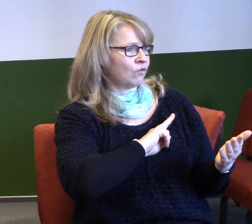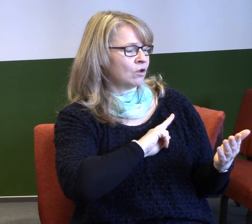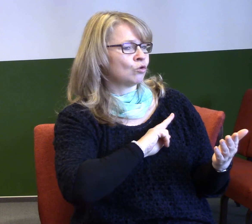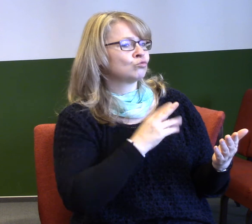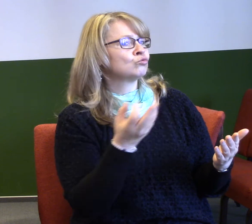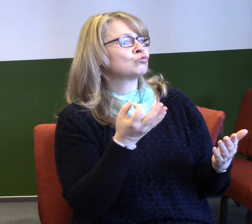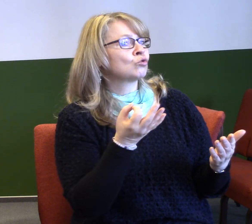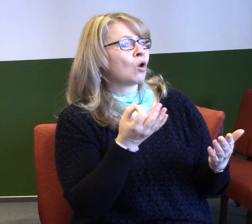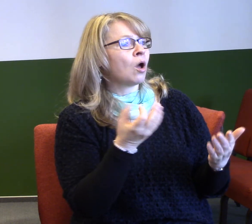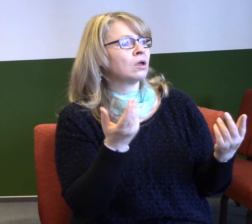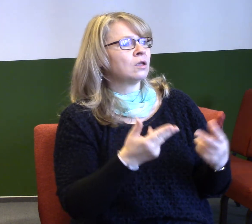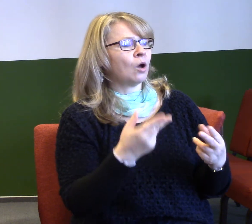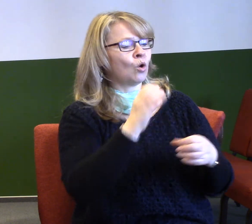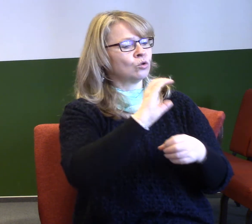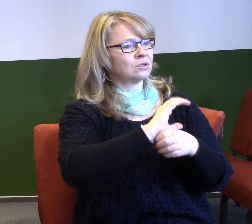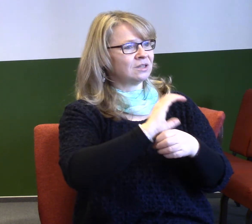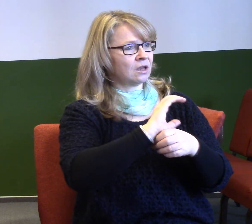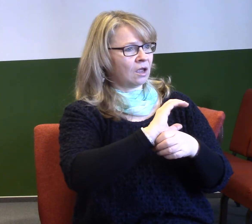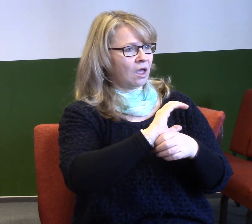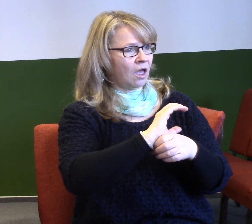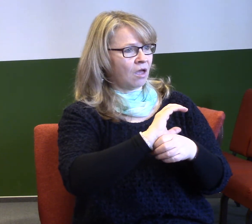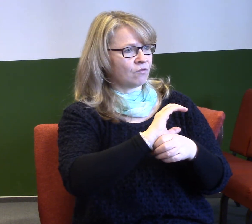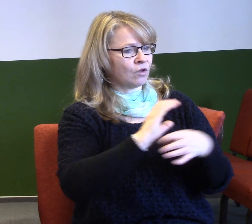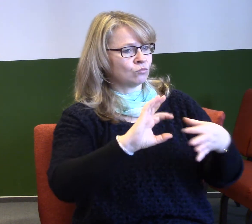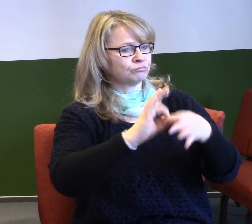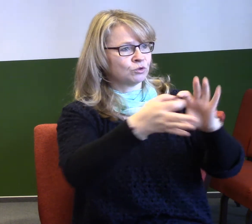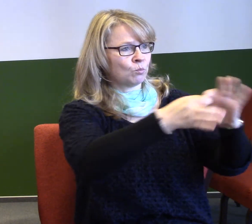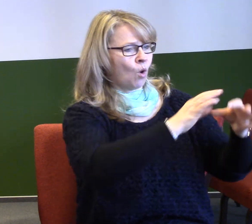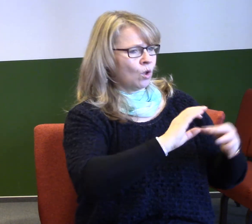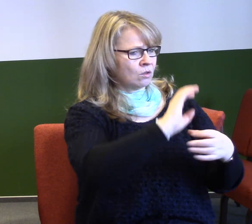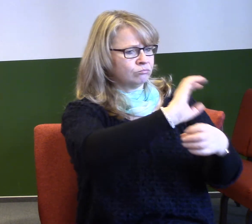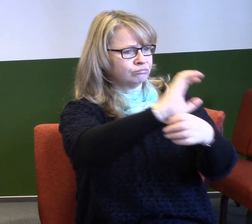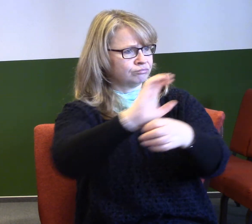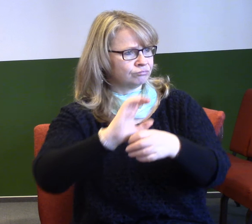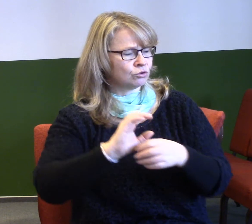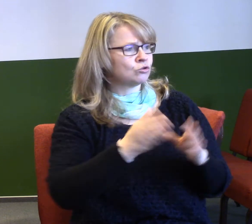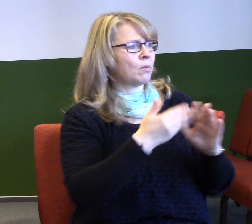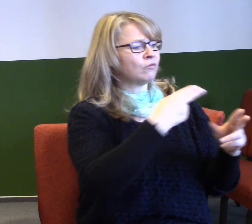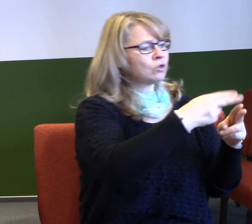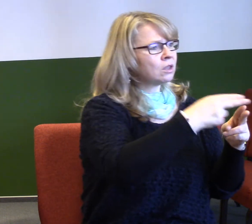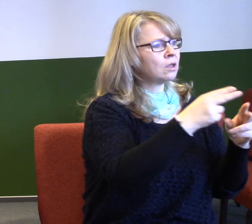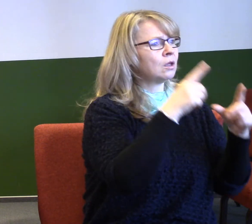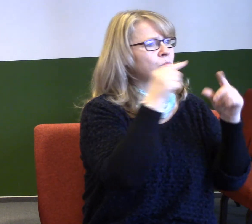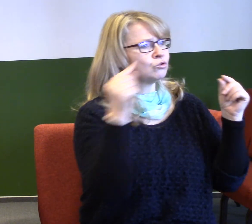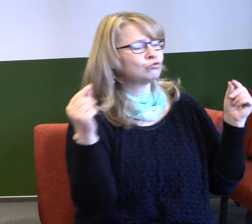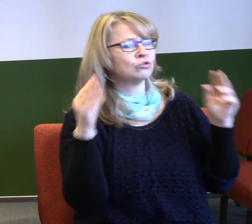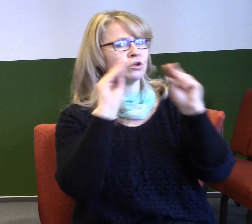jako sbor propojení se všemi ostatními sbory, momentálně na Vsetíně, v Bystřici, v Rožnově, časem v